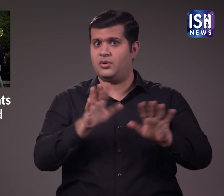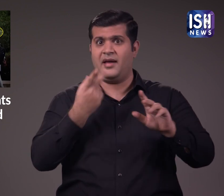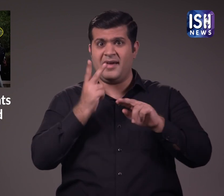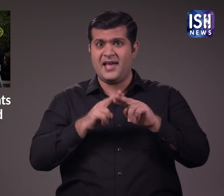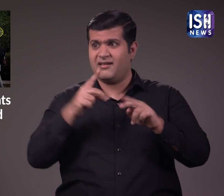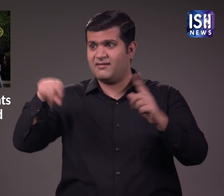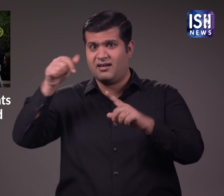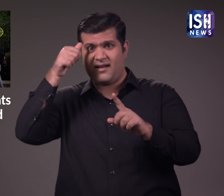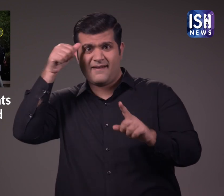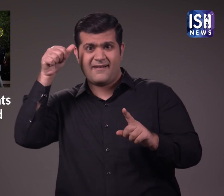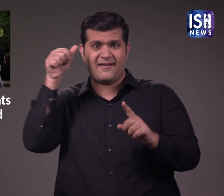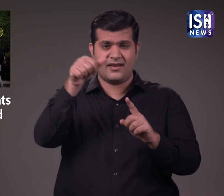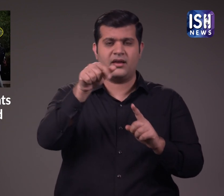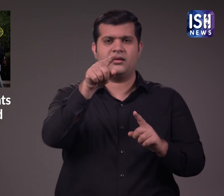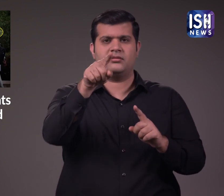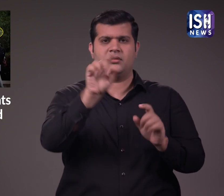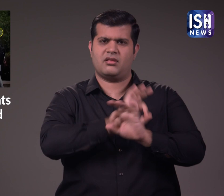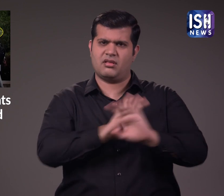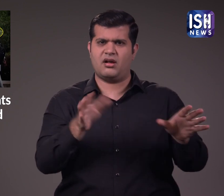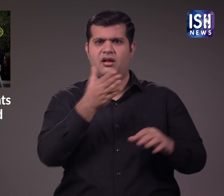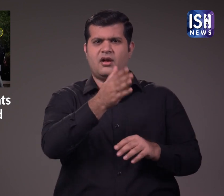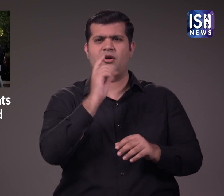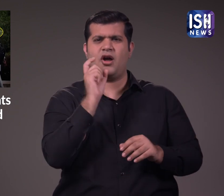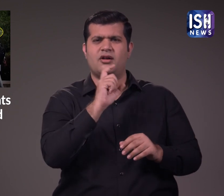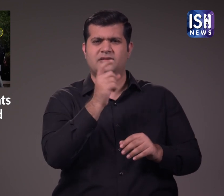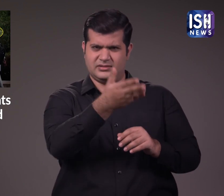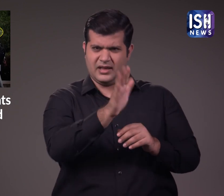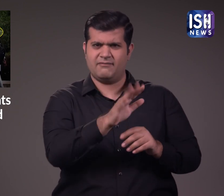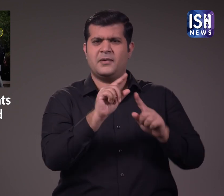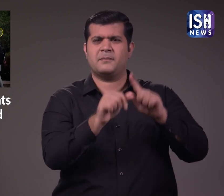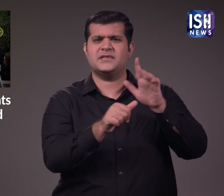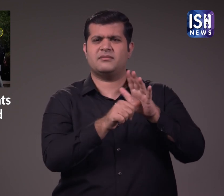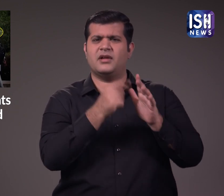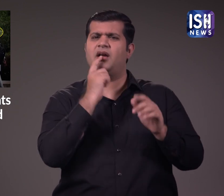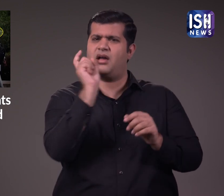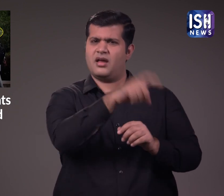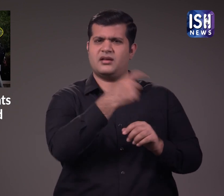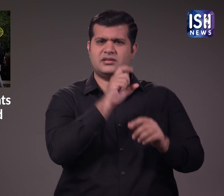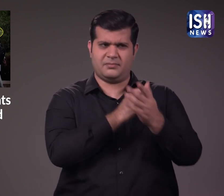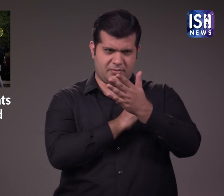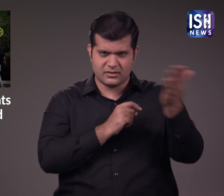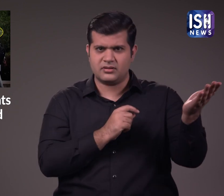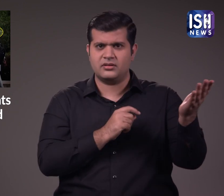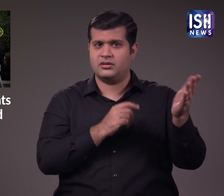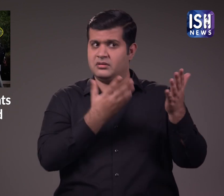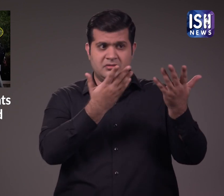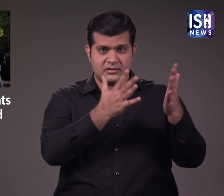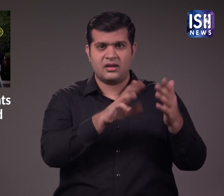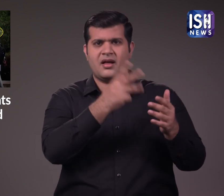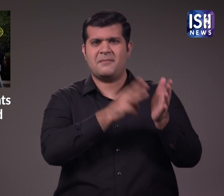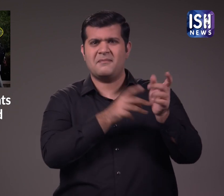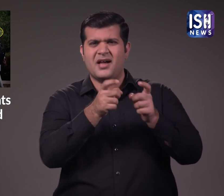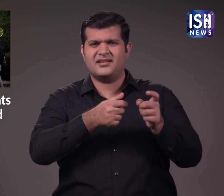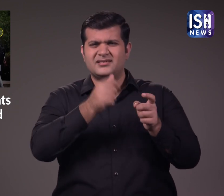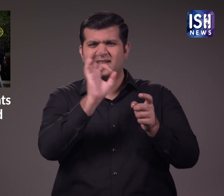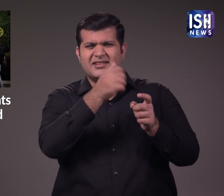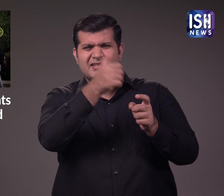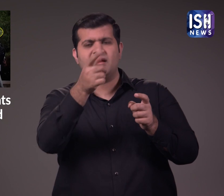अगर आप मेंसे किसी के साथ भी कॉलेज में रैगिंग होती है तो आपको प्रिंसिपल से या प्रवंधन से या